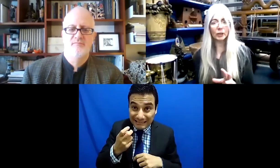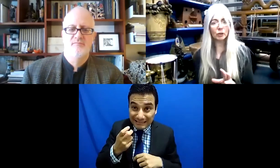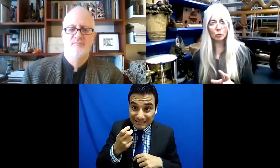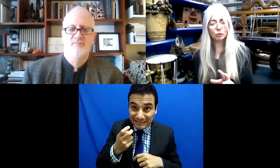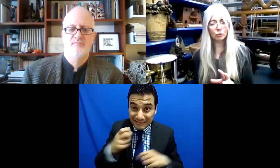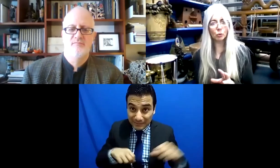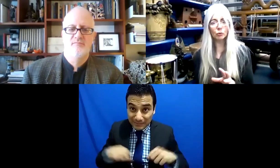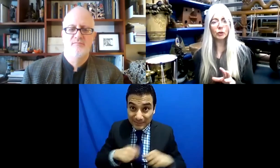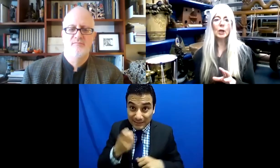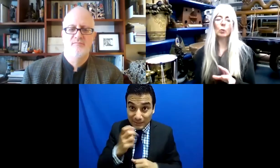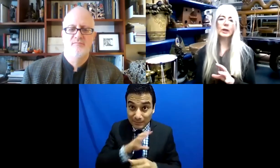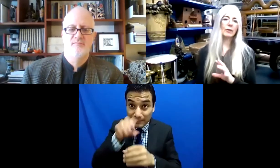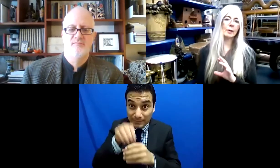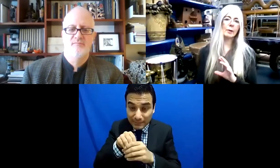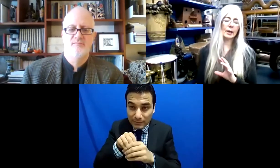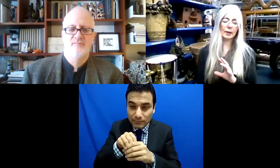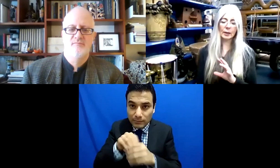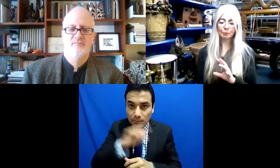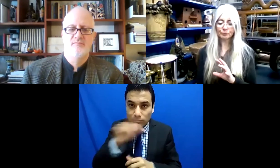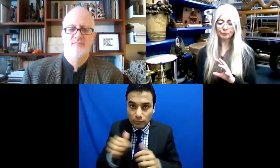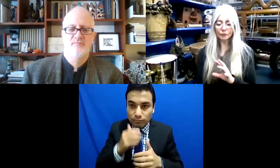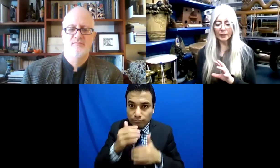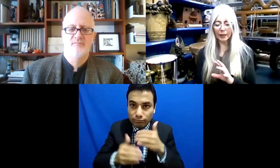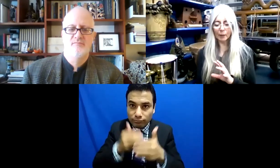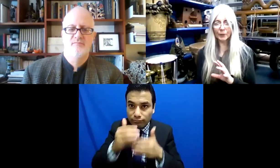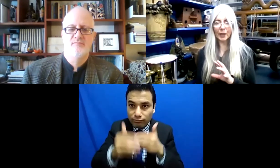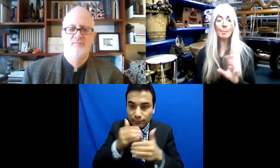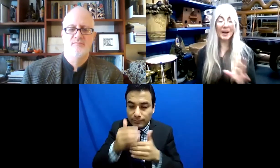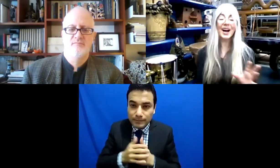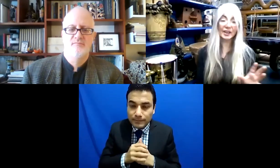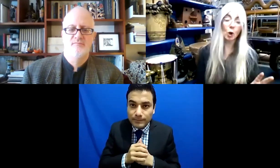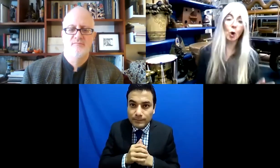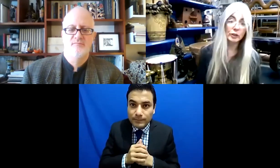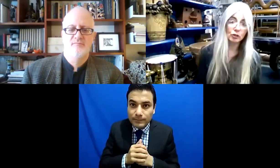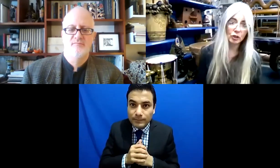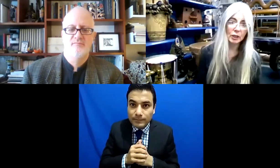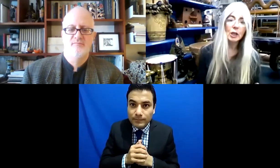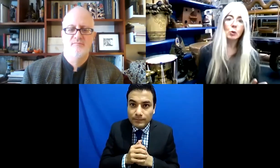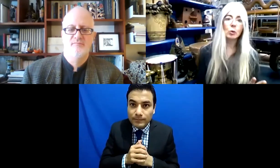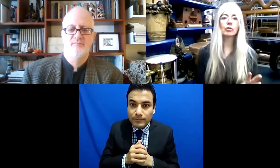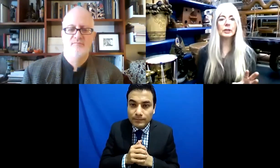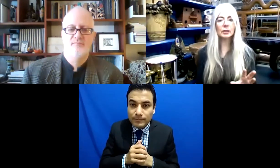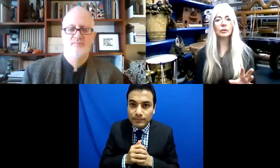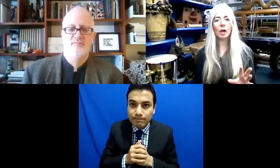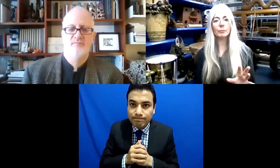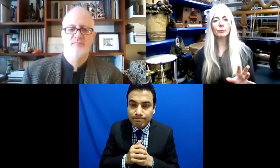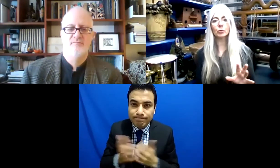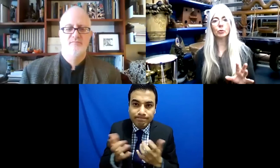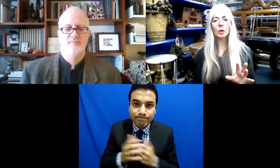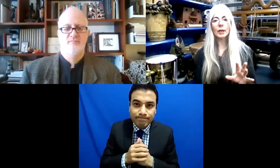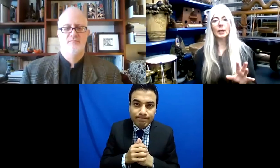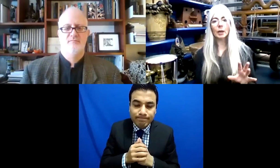Son vitales en estos papeles. Tenemos una orquesta.